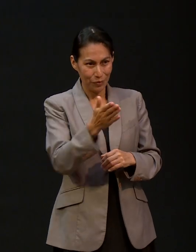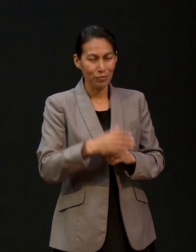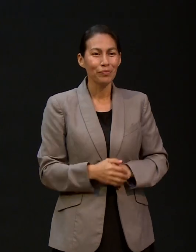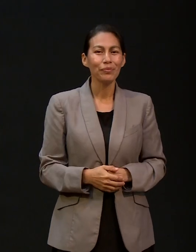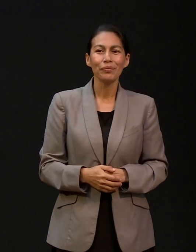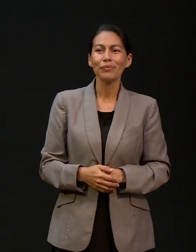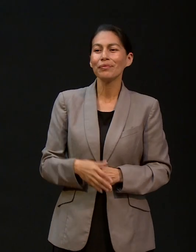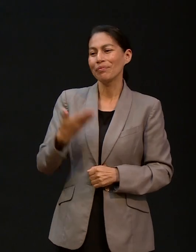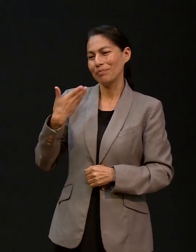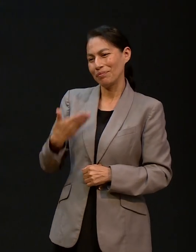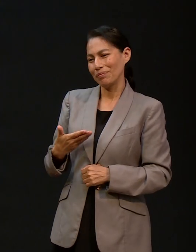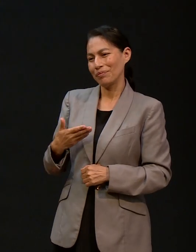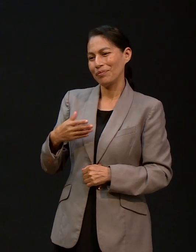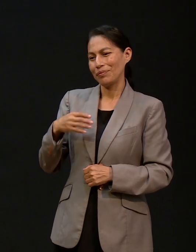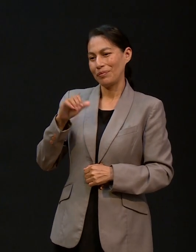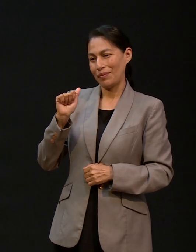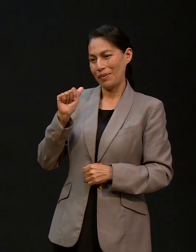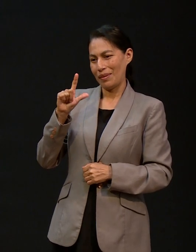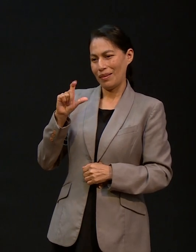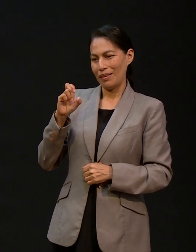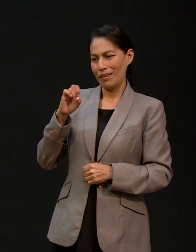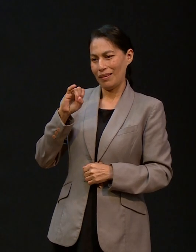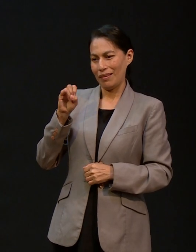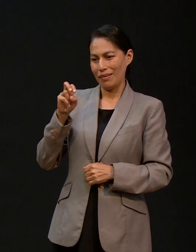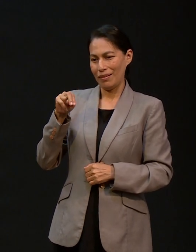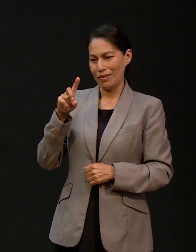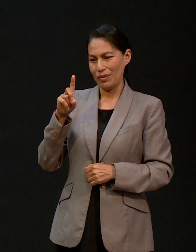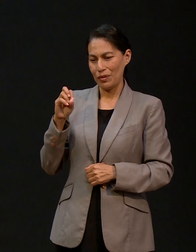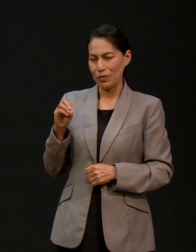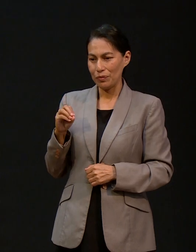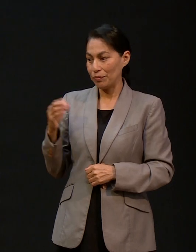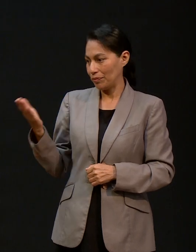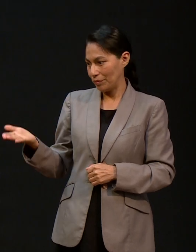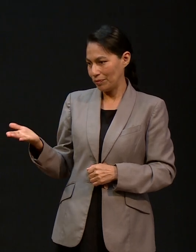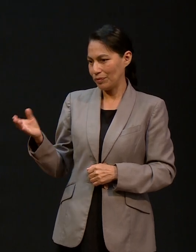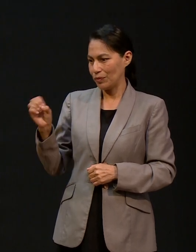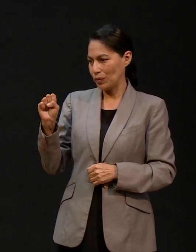Sonia y Alejandro. Tenemos dos hijas,